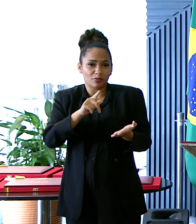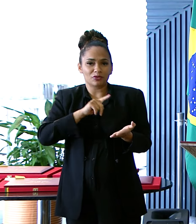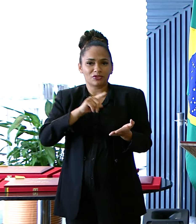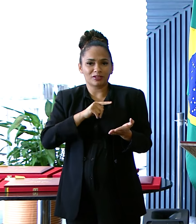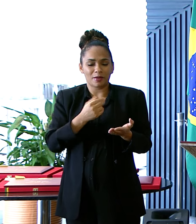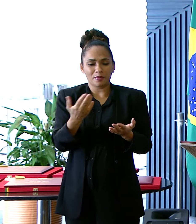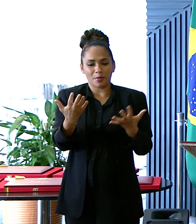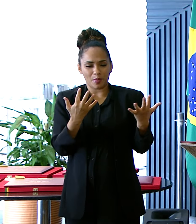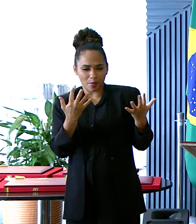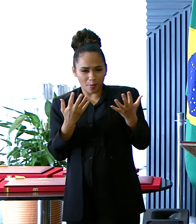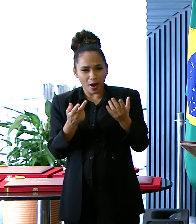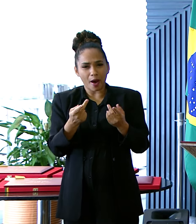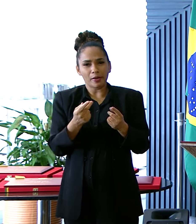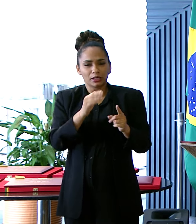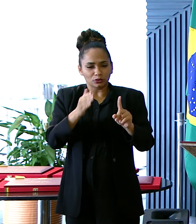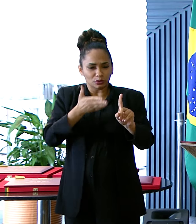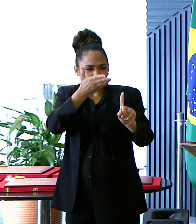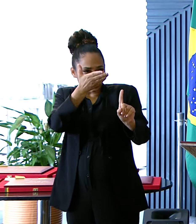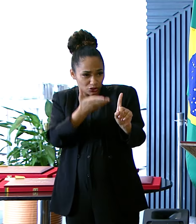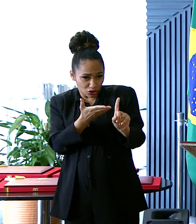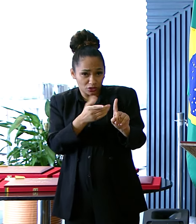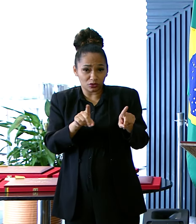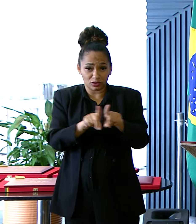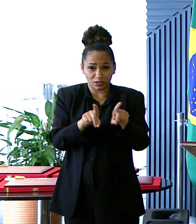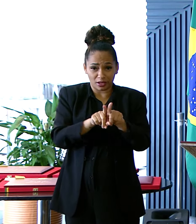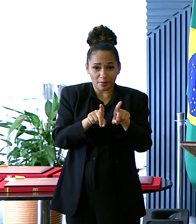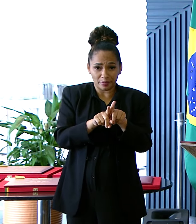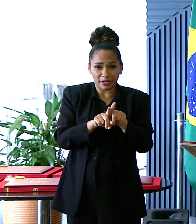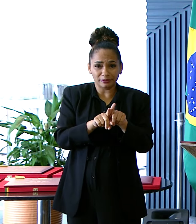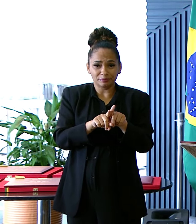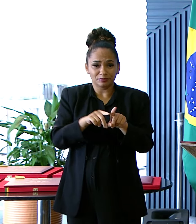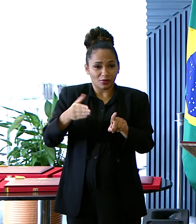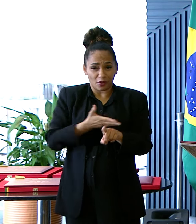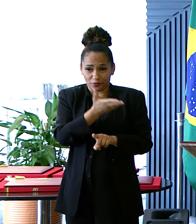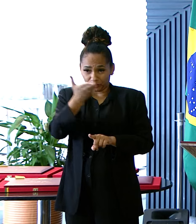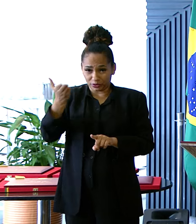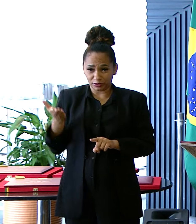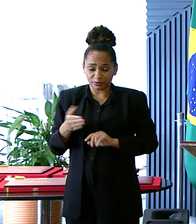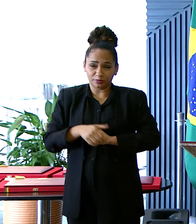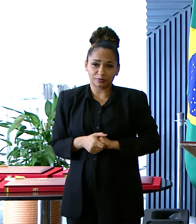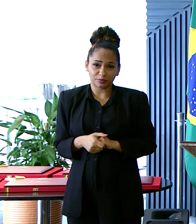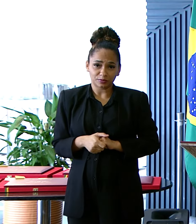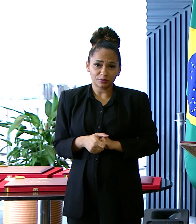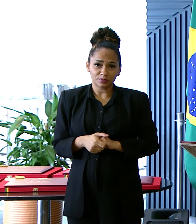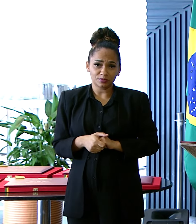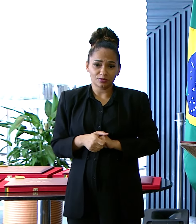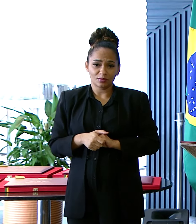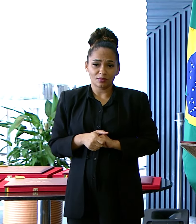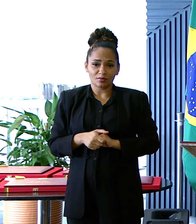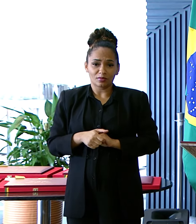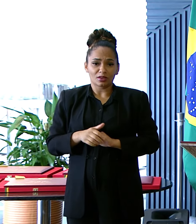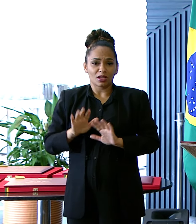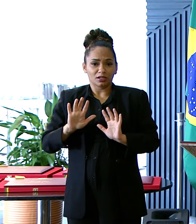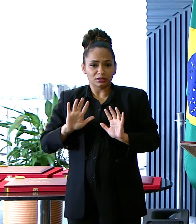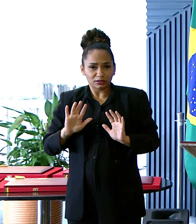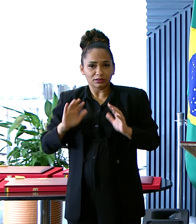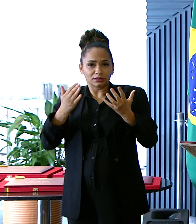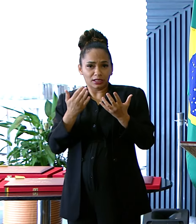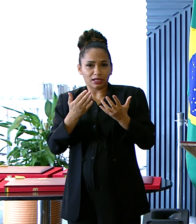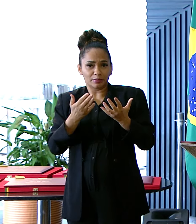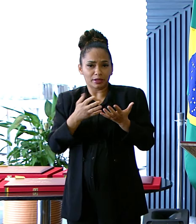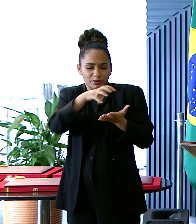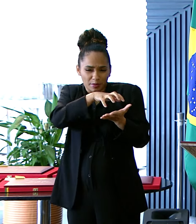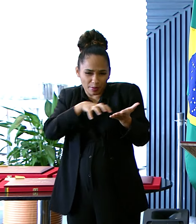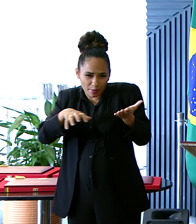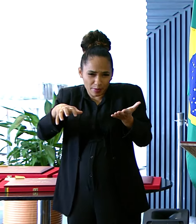homenageados As homenageadas E recebermos a cada um E cada uma dos senhores e senhoras Celebramos e homenageamos Entidades que